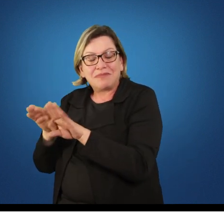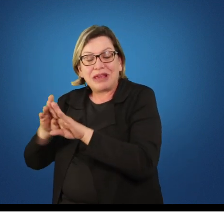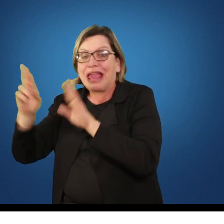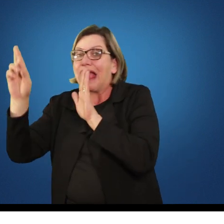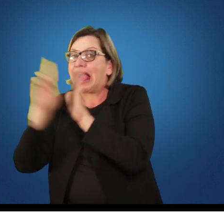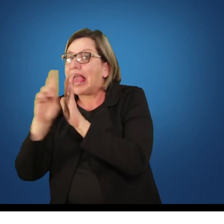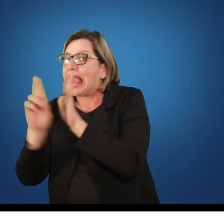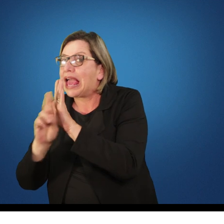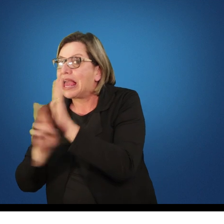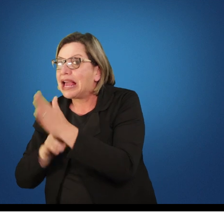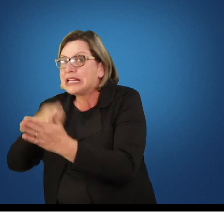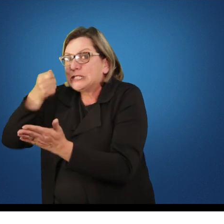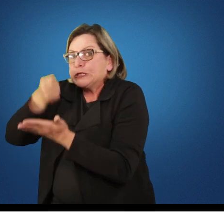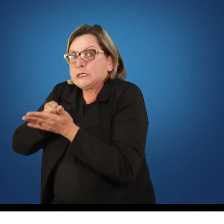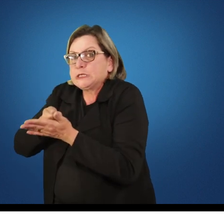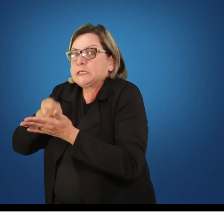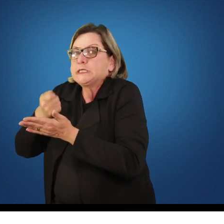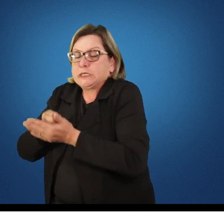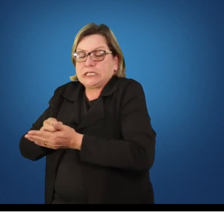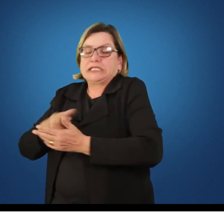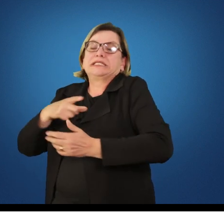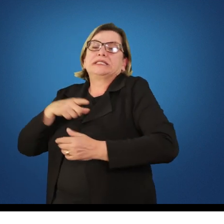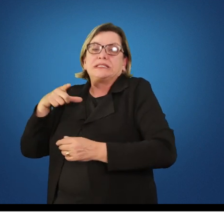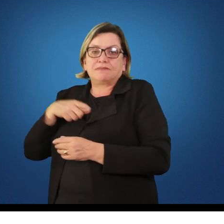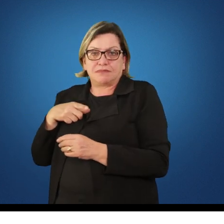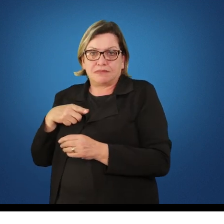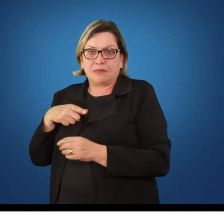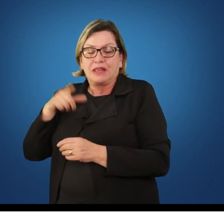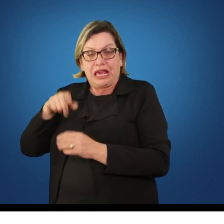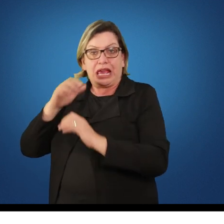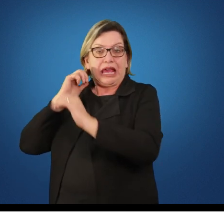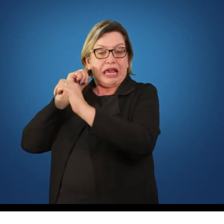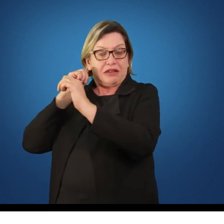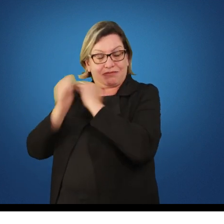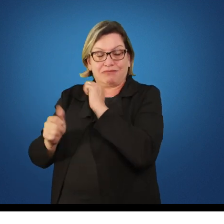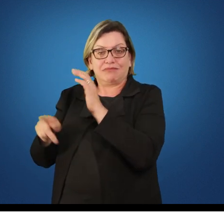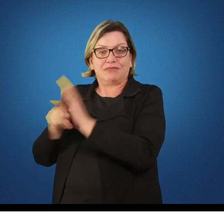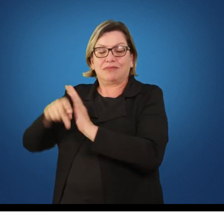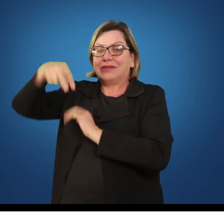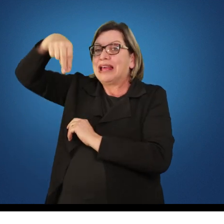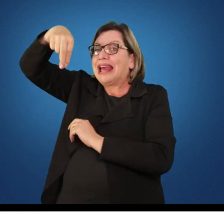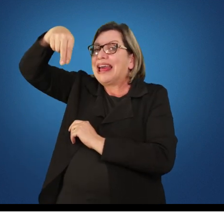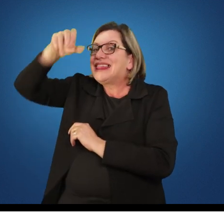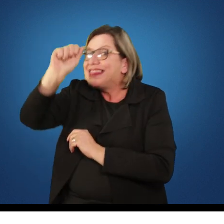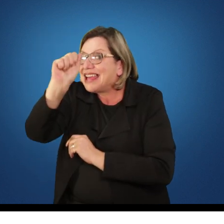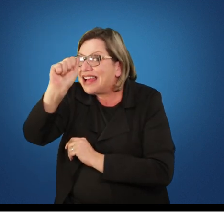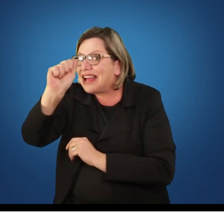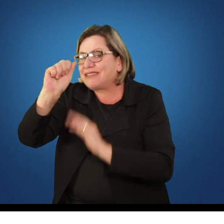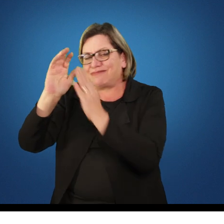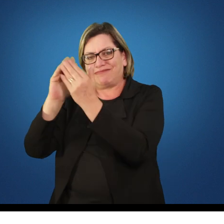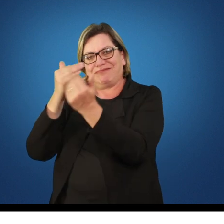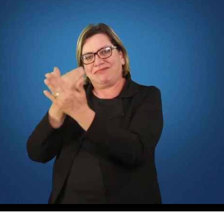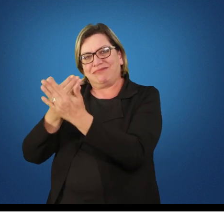Esse é o esporte na escola. Certo? Então,